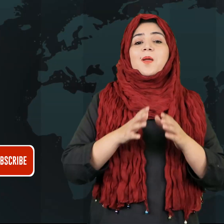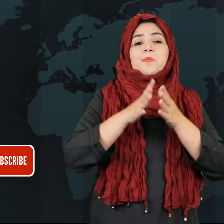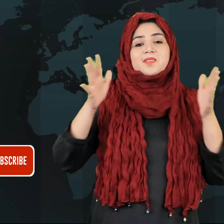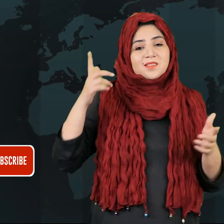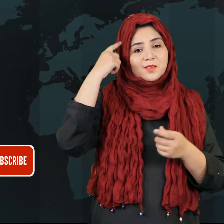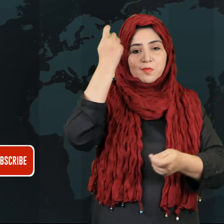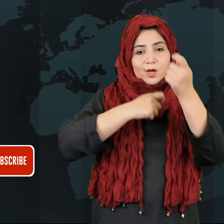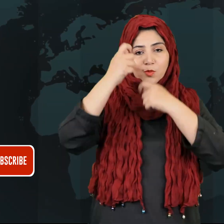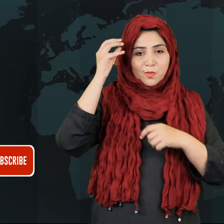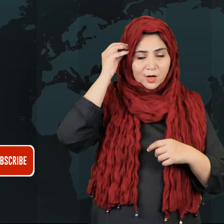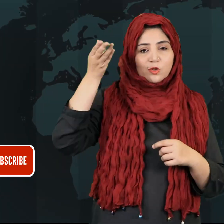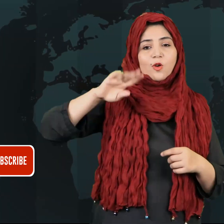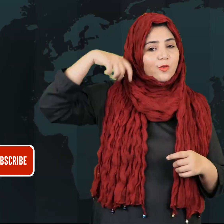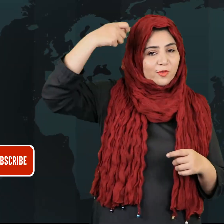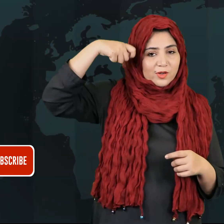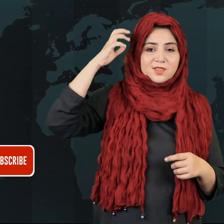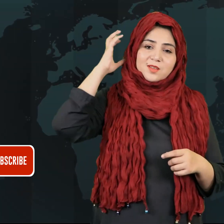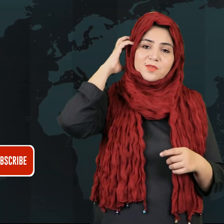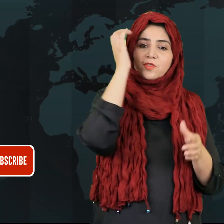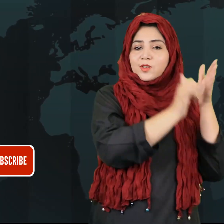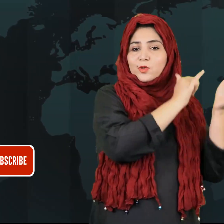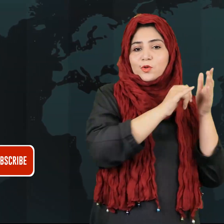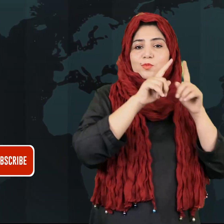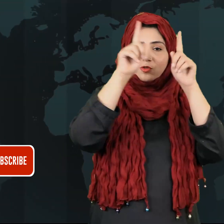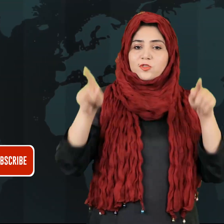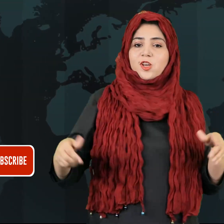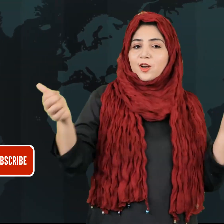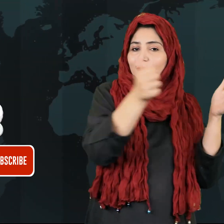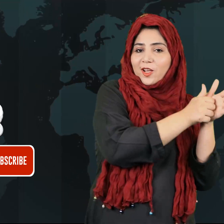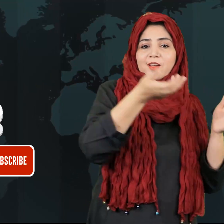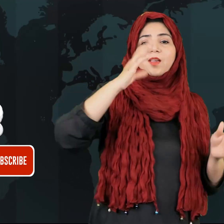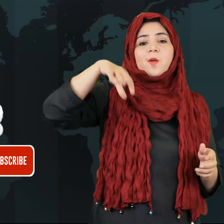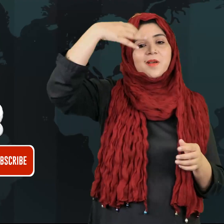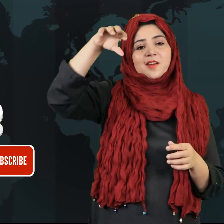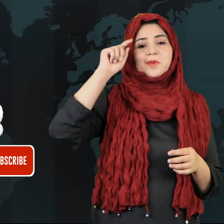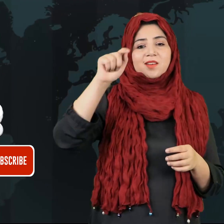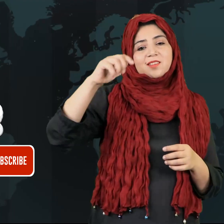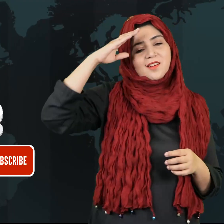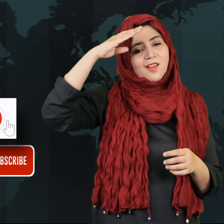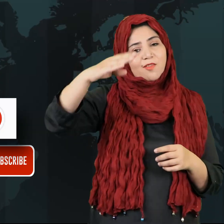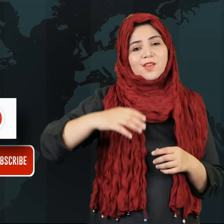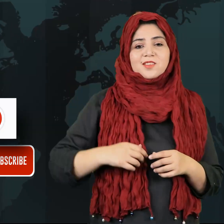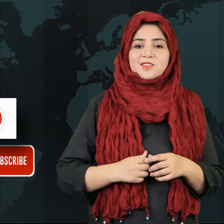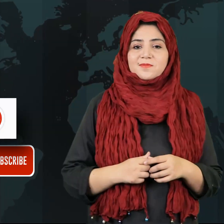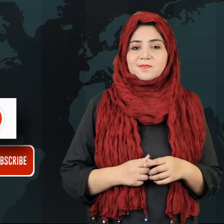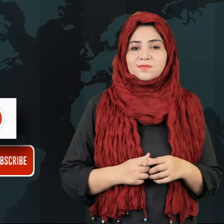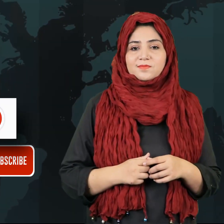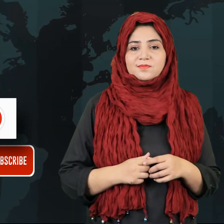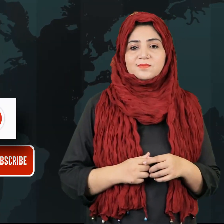मजीद मालूमात और वीडियोज के लिए हमजा फाउंडेशन के यूट्यूब चैनल को लाइक करें और बेल आइकन पर क्लिक करें आला हाफिस